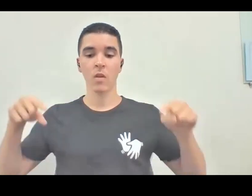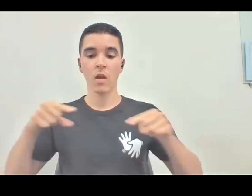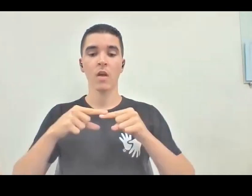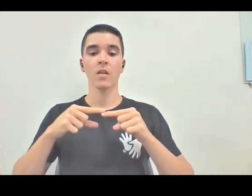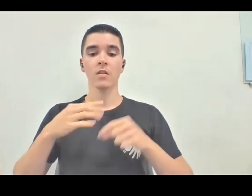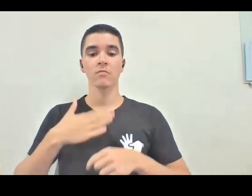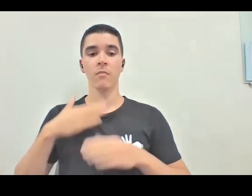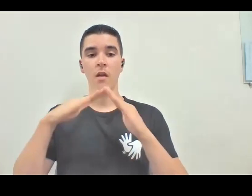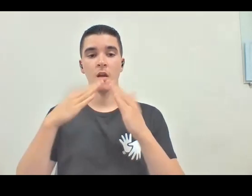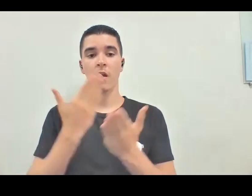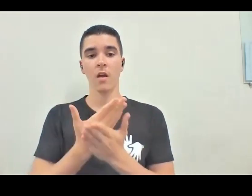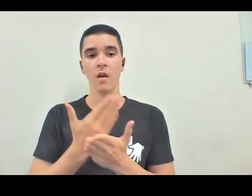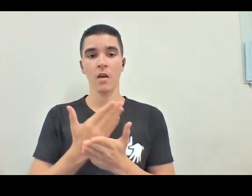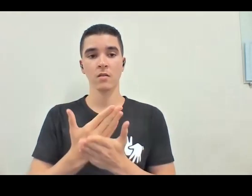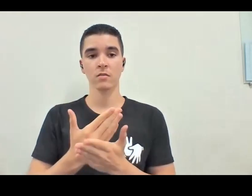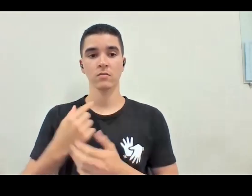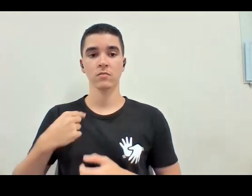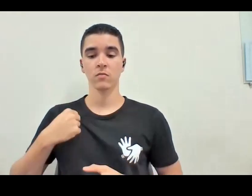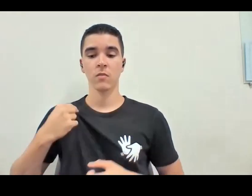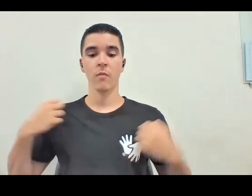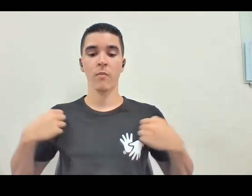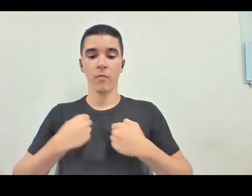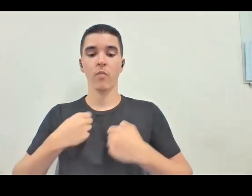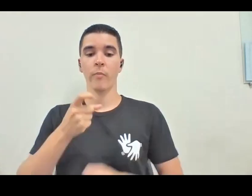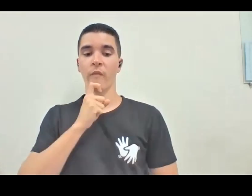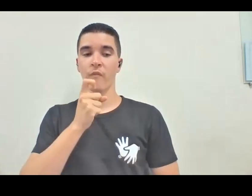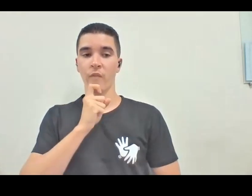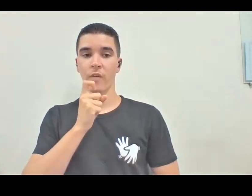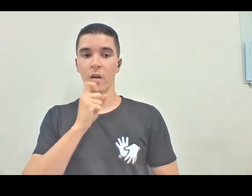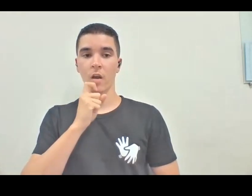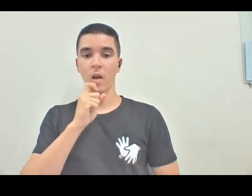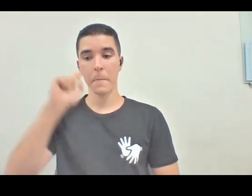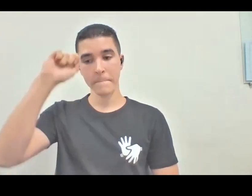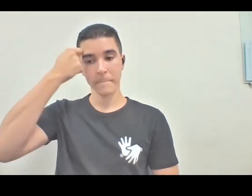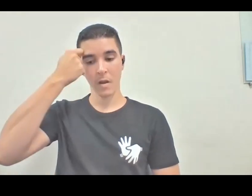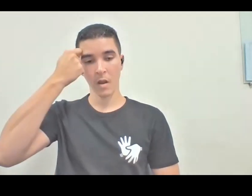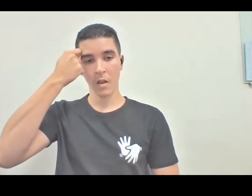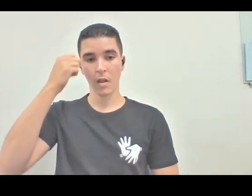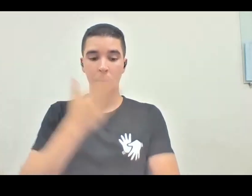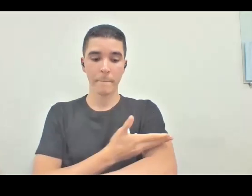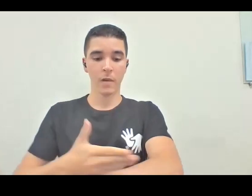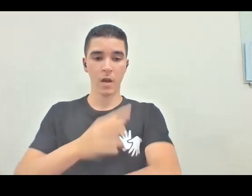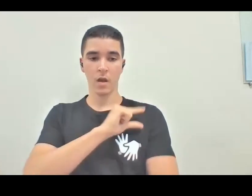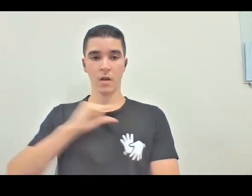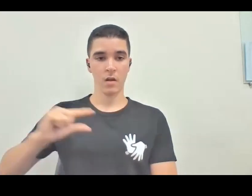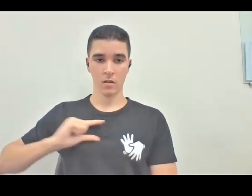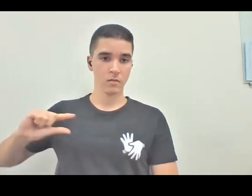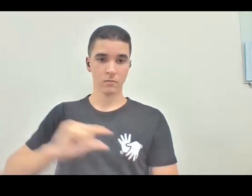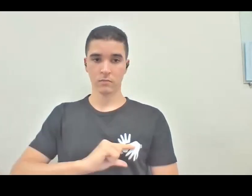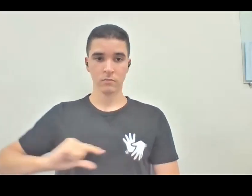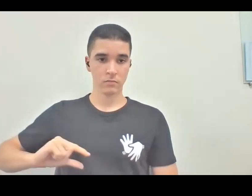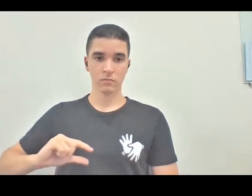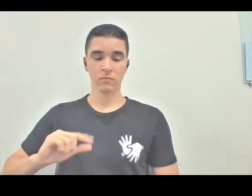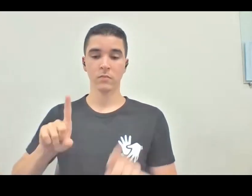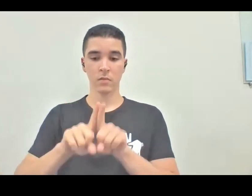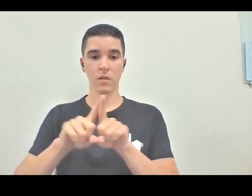aqui uma blusa de frio preto e branco listrada e um colar azulado